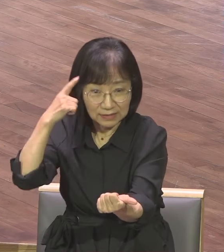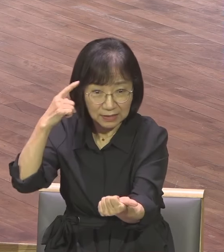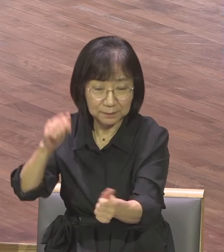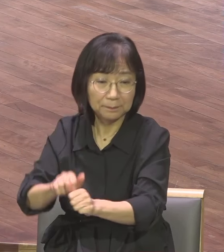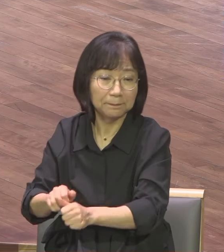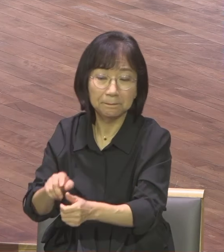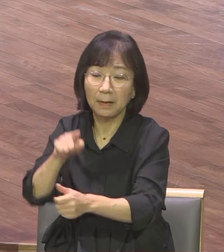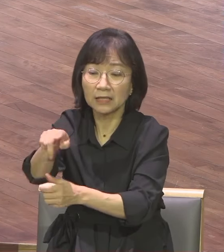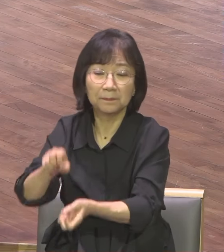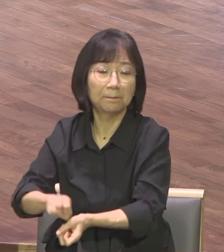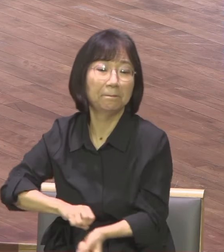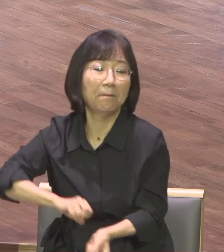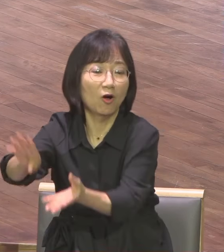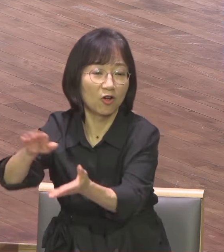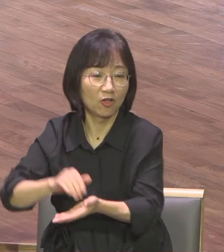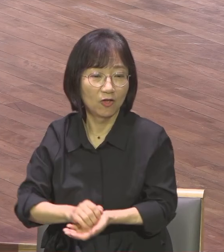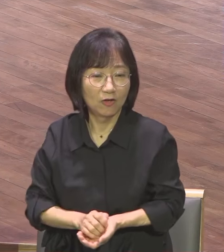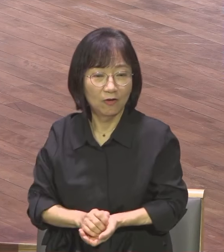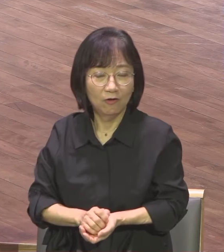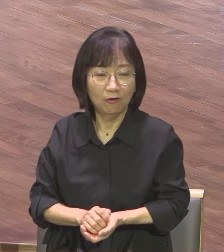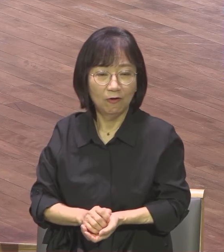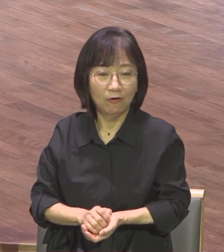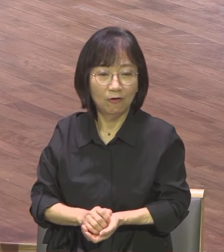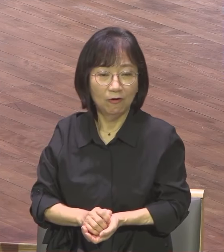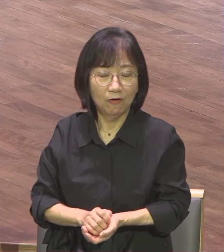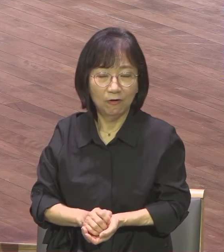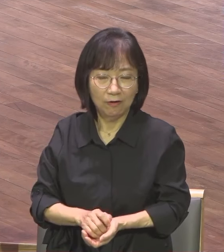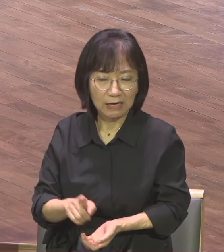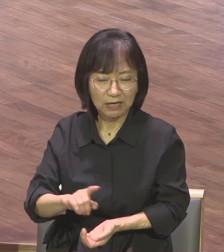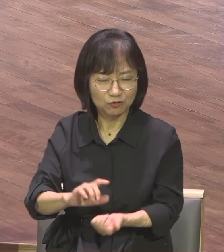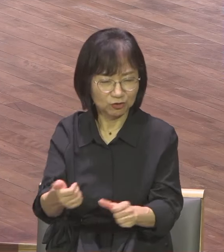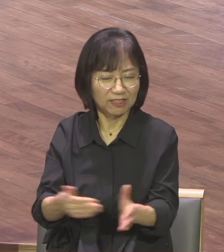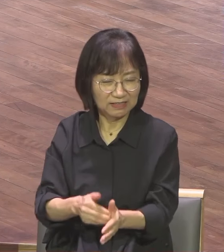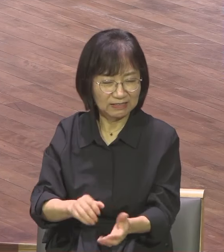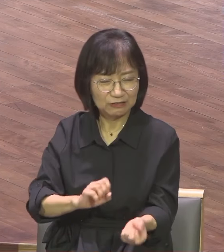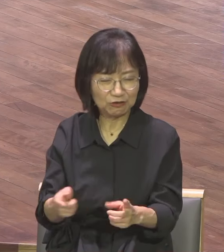겁니다 그들이 볼 때 죽었구나 성 밖에 내던졌습니다